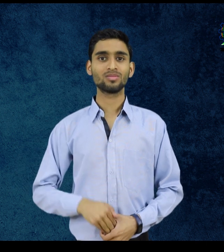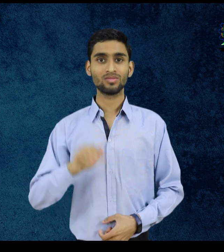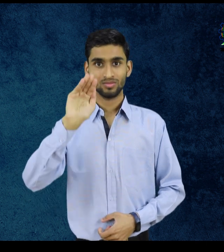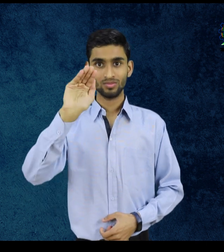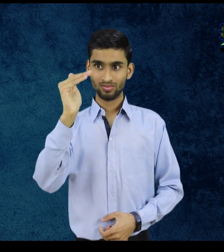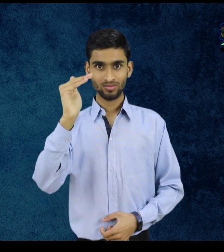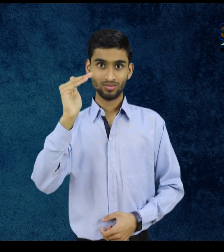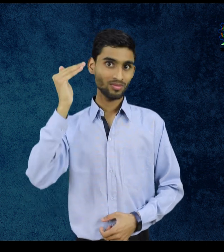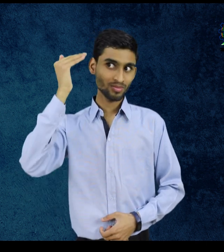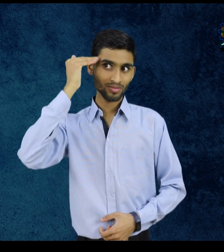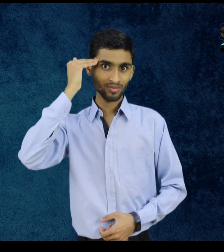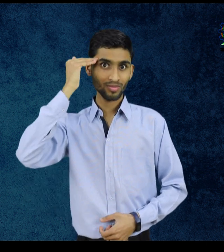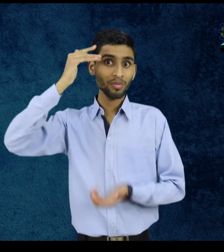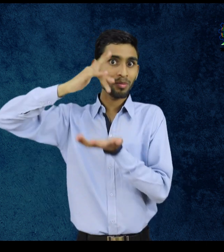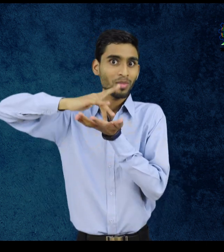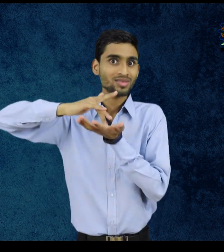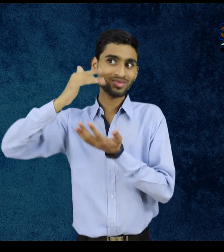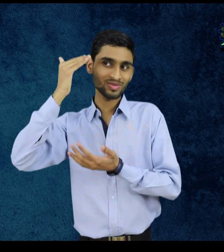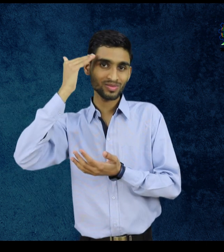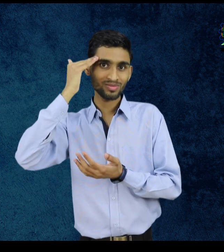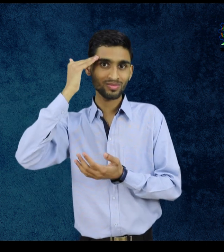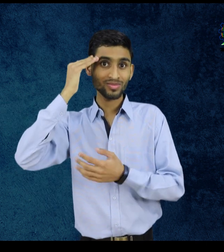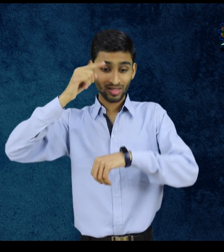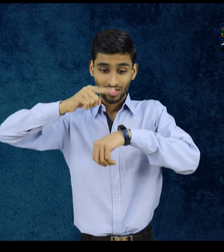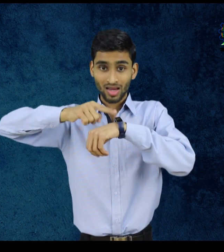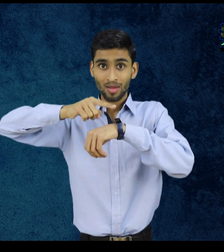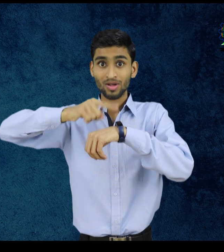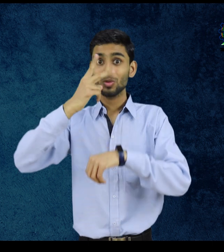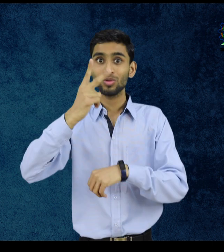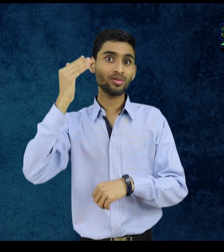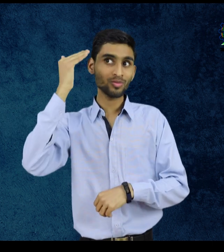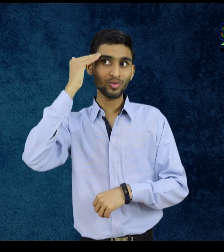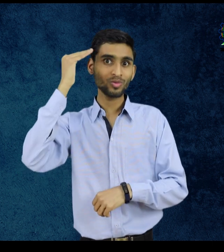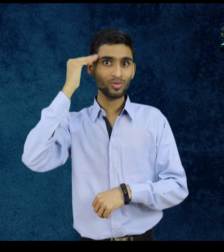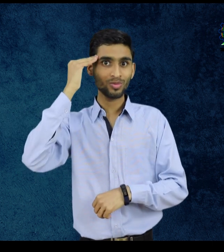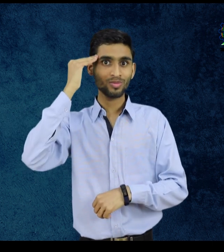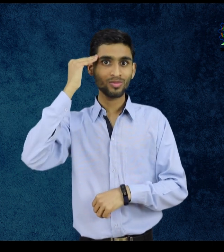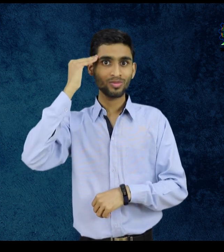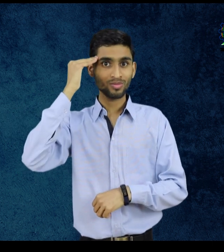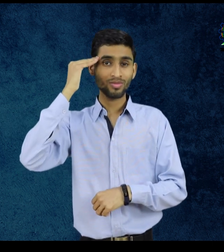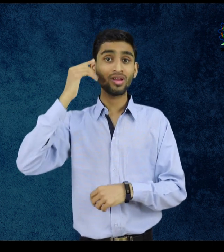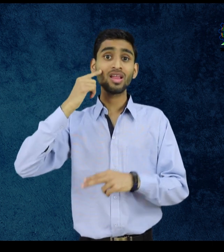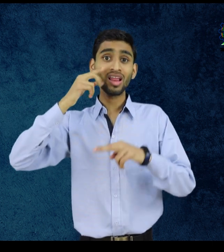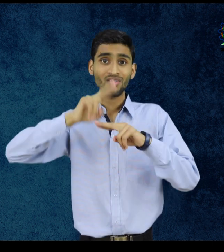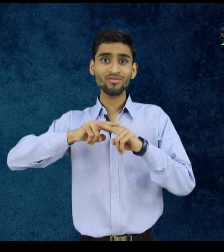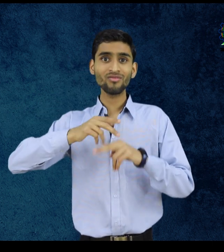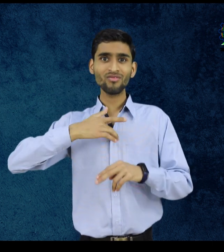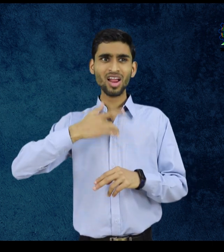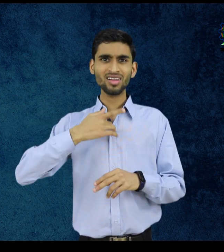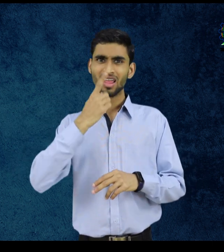हाथों की बनावट इस तरह हाथ को थोड़ा मोड कर माथे के कोने पर